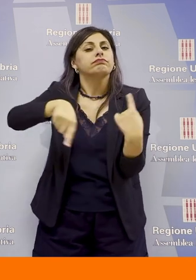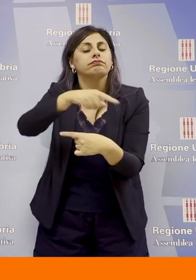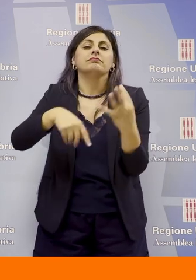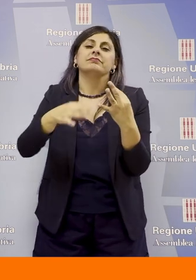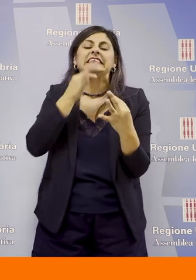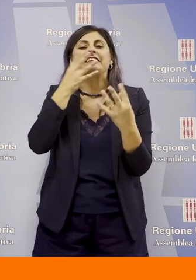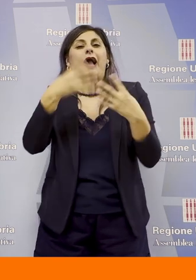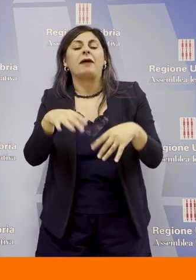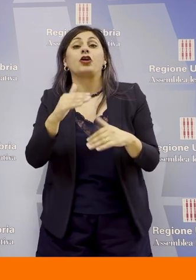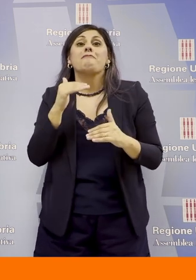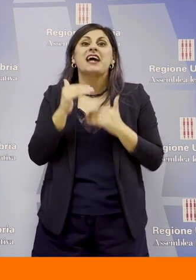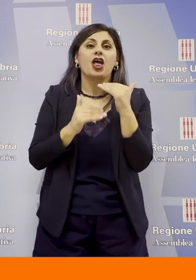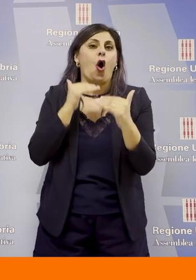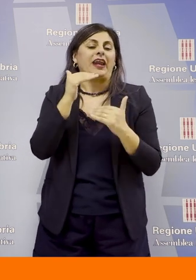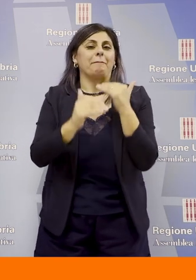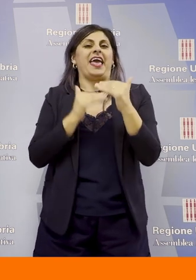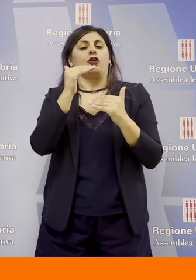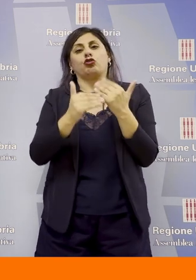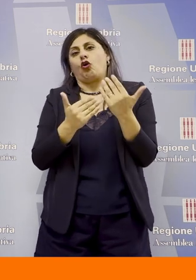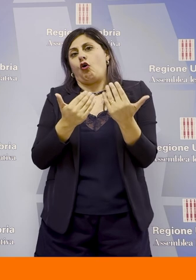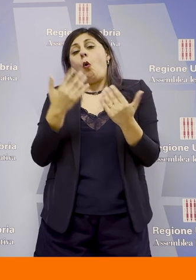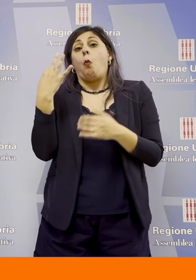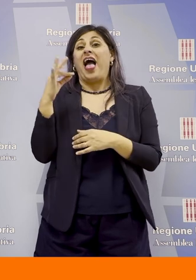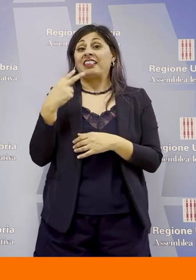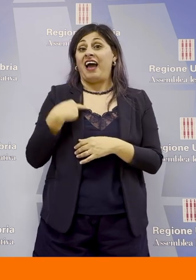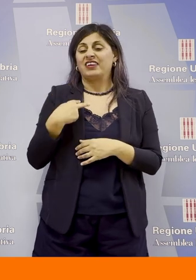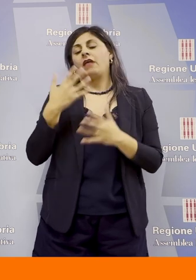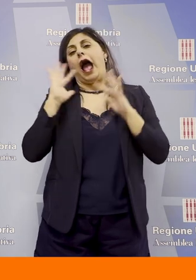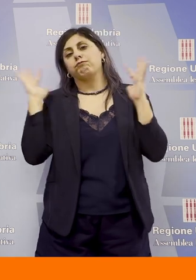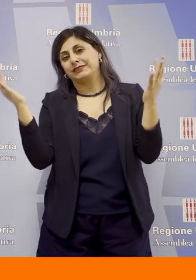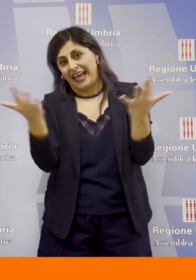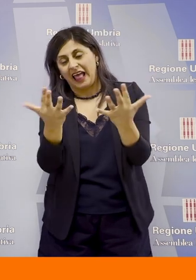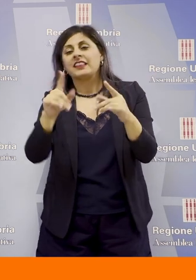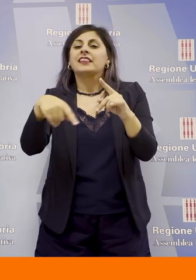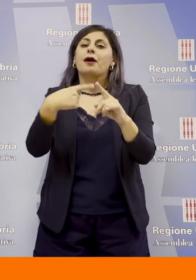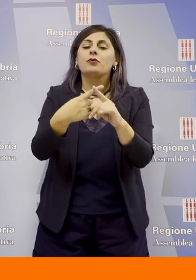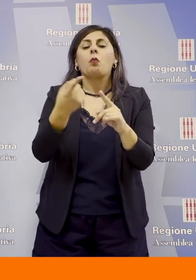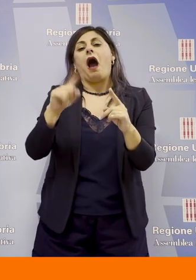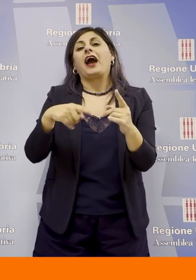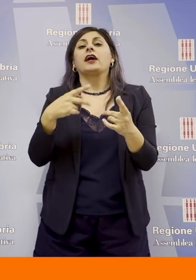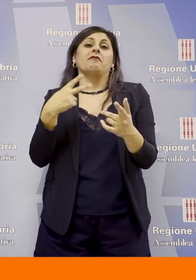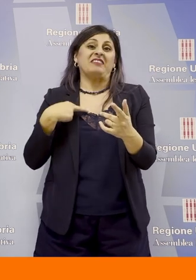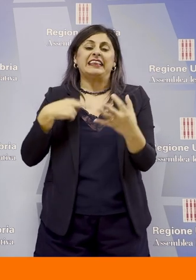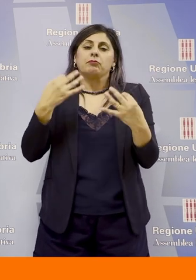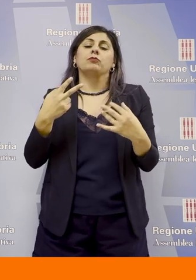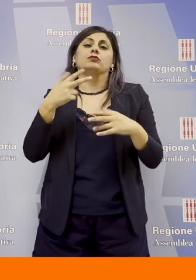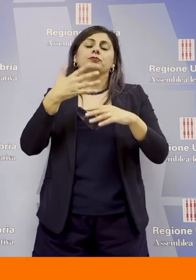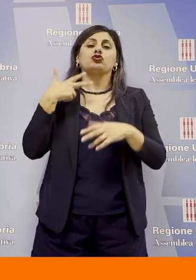significativo miglioramento non solo della qualità dell'ambiente ma anche degli effetti sociali ed economici